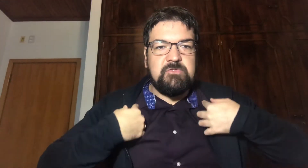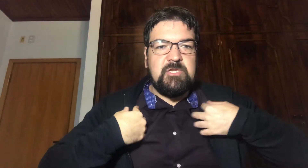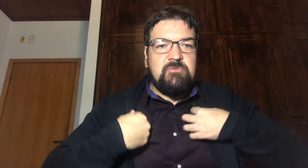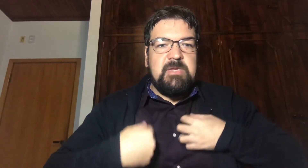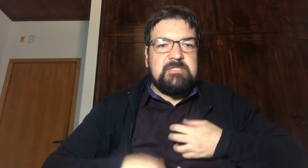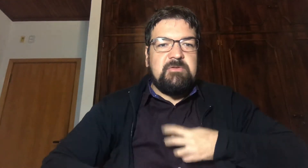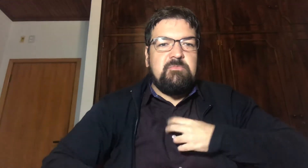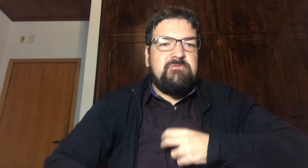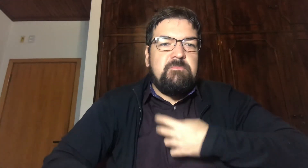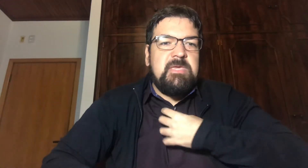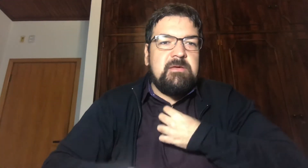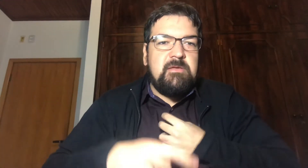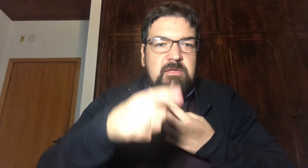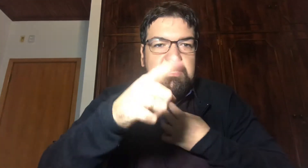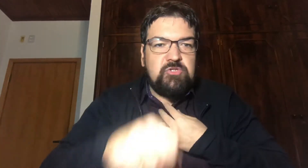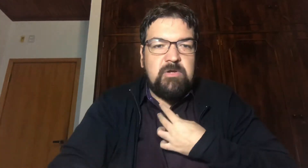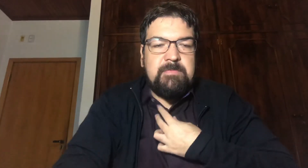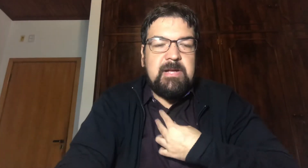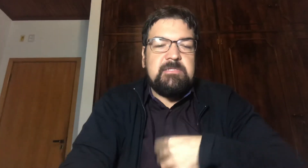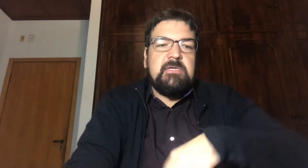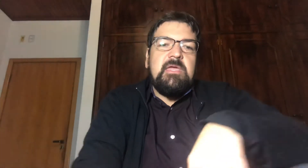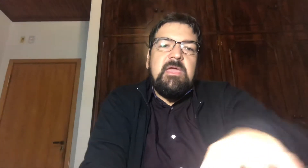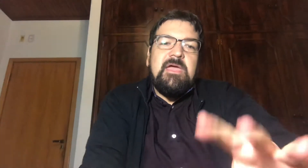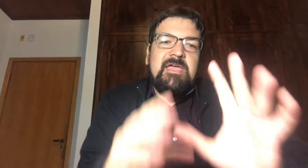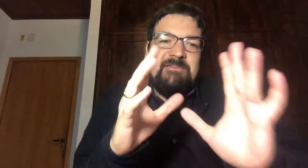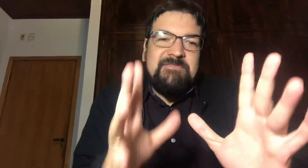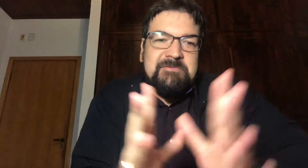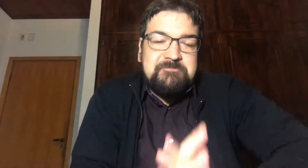preconceito besta, homofobia da sua parte Enfim,